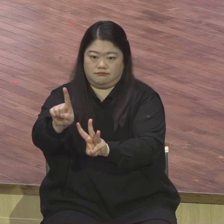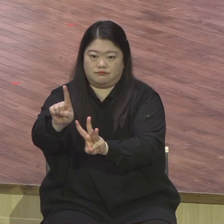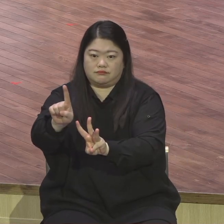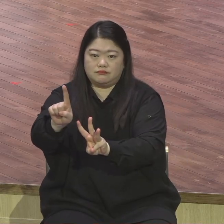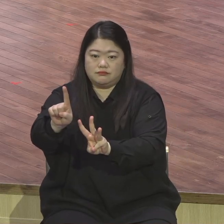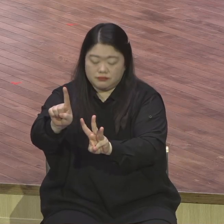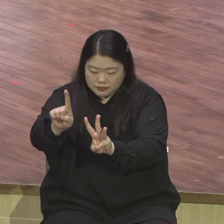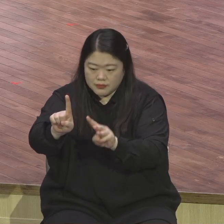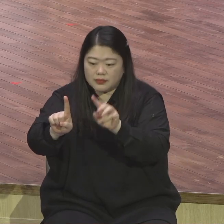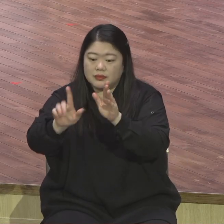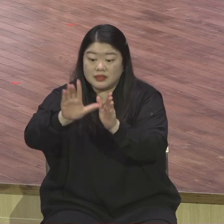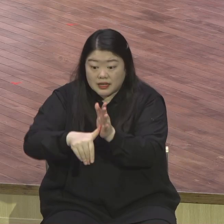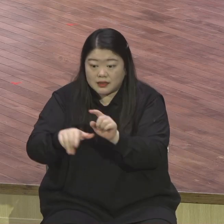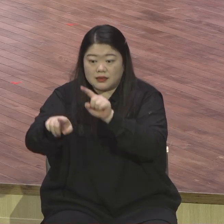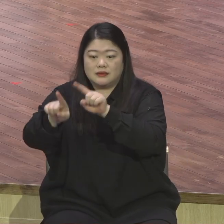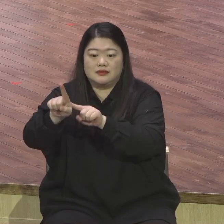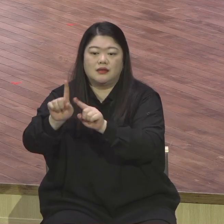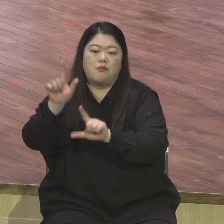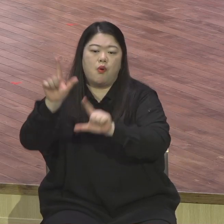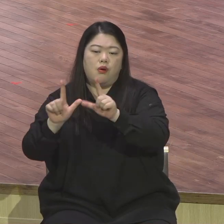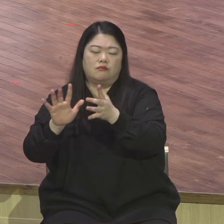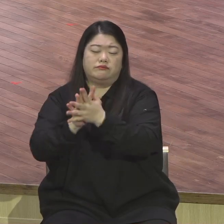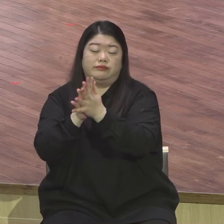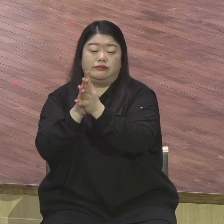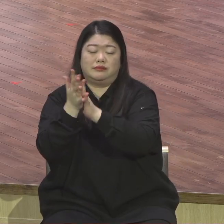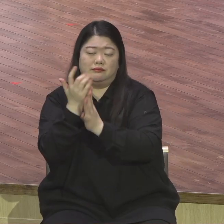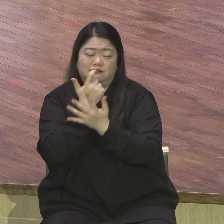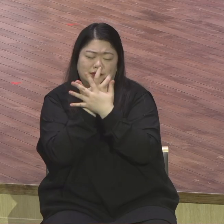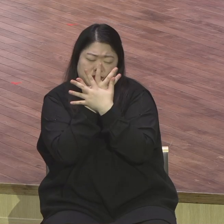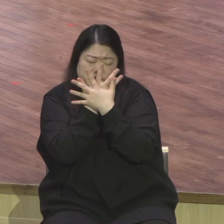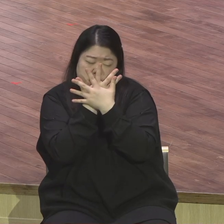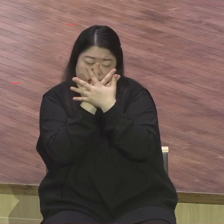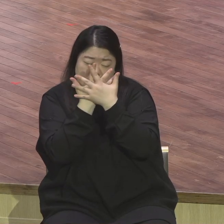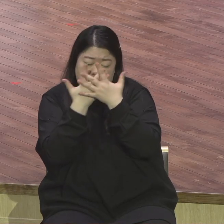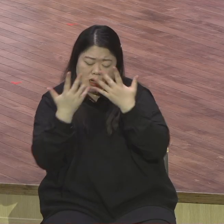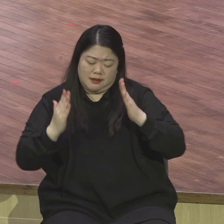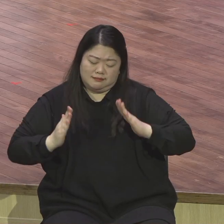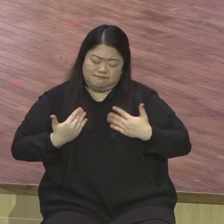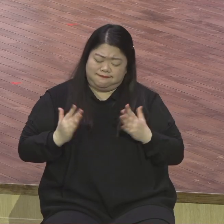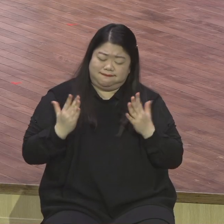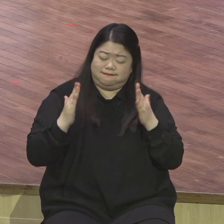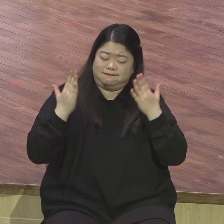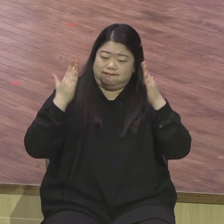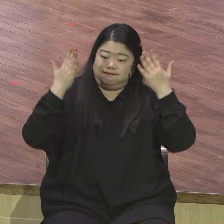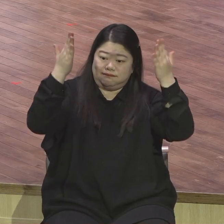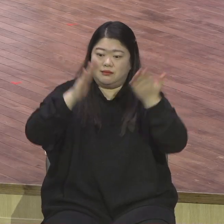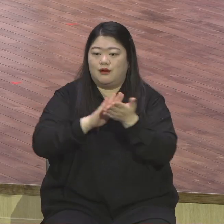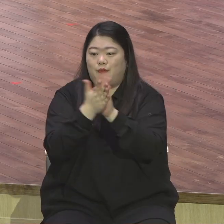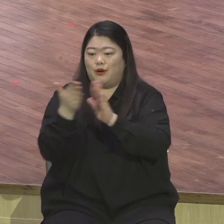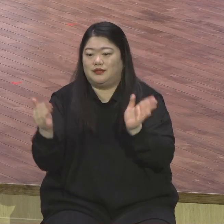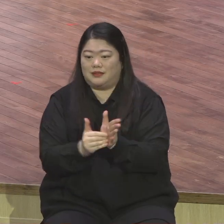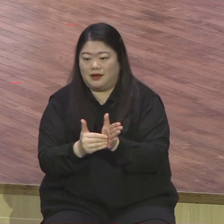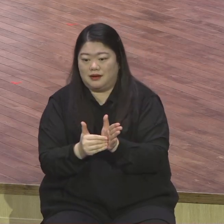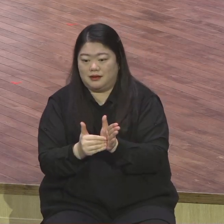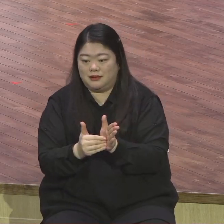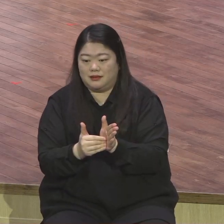변형되사 그 얼굴이 해같이 빛나며 옷이 삐과 같이 휘어졌더라 여셋 후에